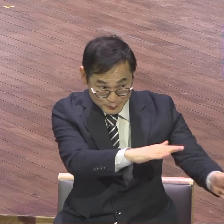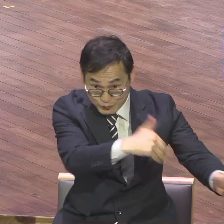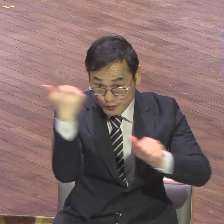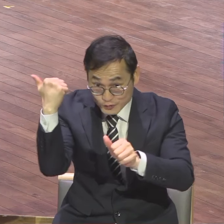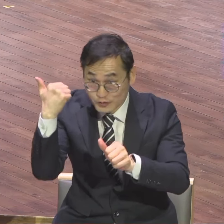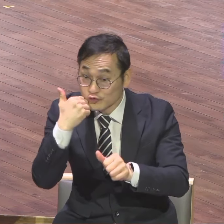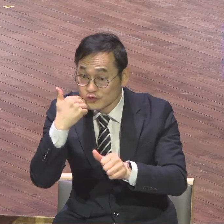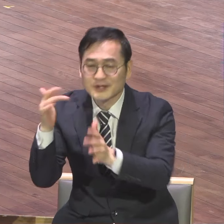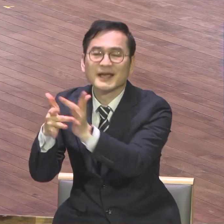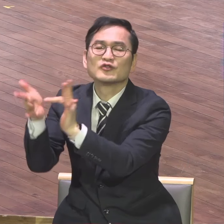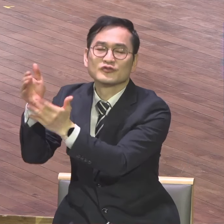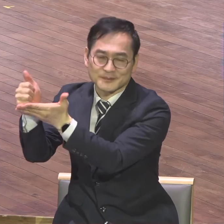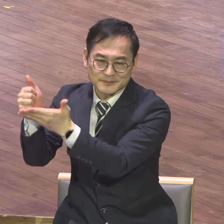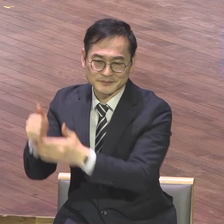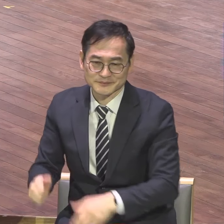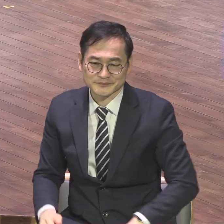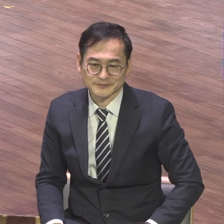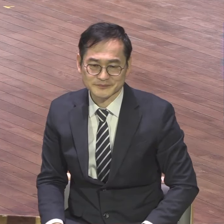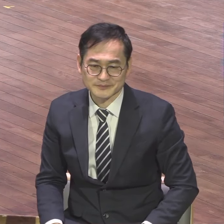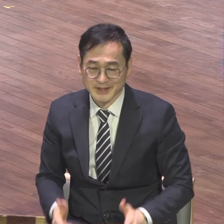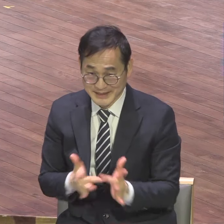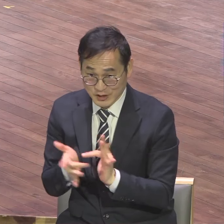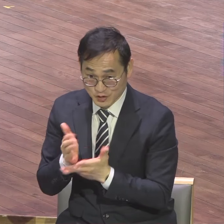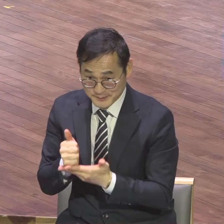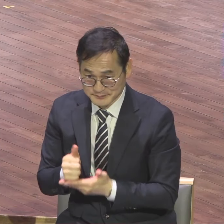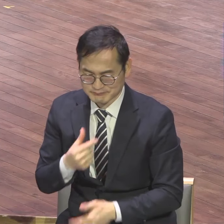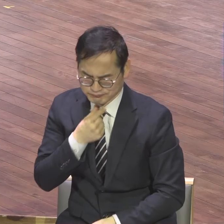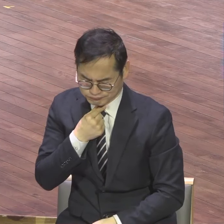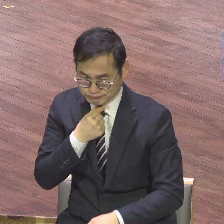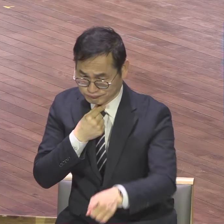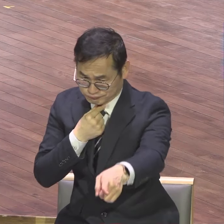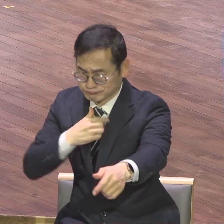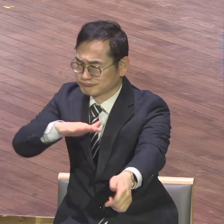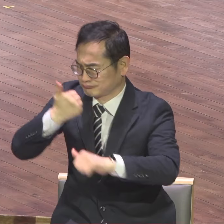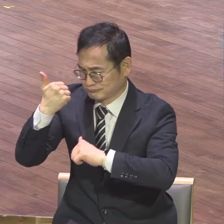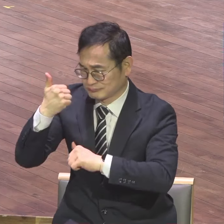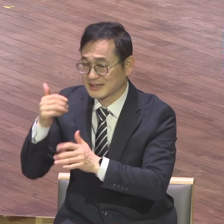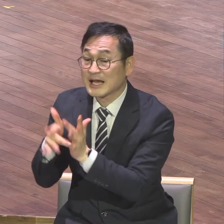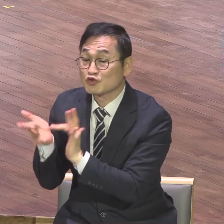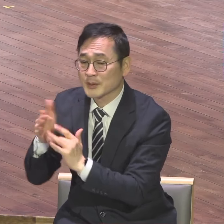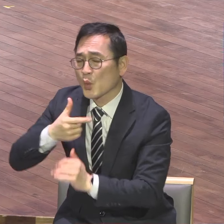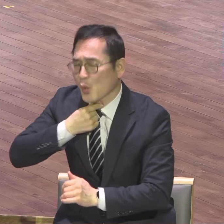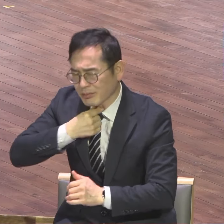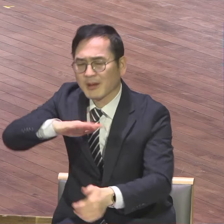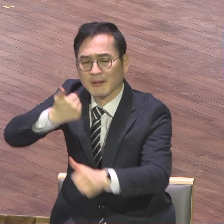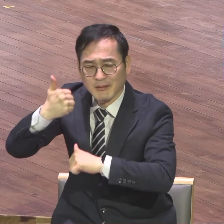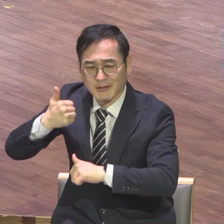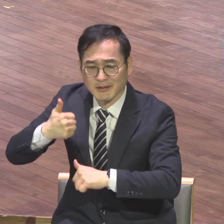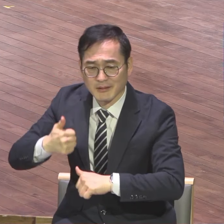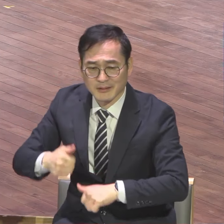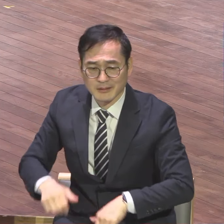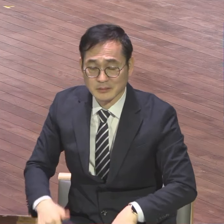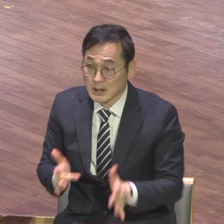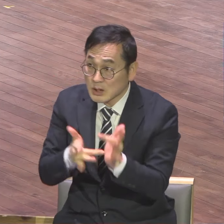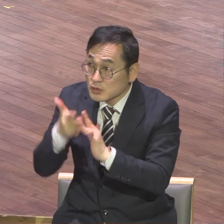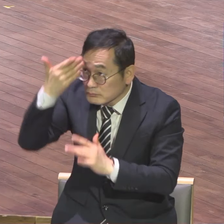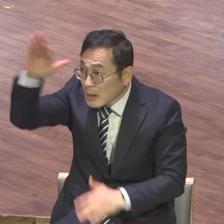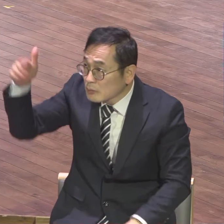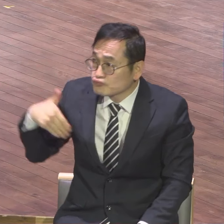그것도 예수님이 원하셔서 여러분 부르셨다는 거니까 말씀하고 있어요. 원하셔서 나는 예수님도 모르는데 예수님 나를